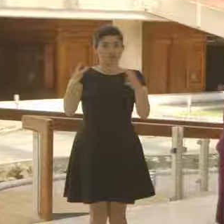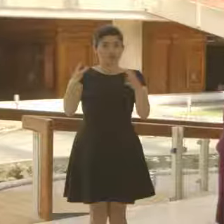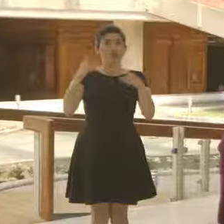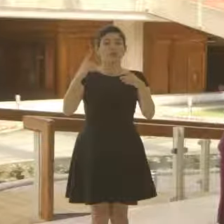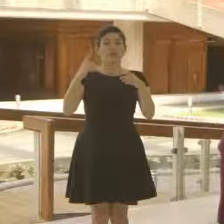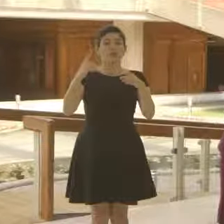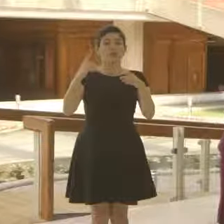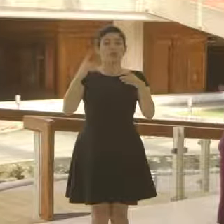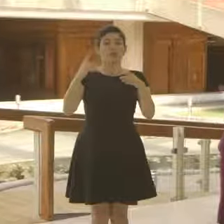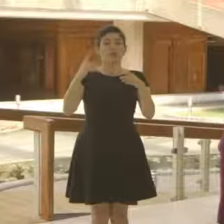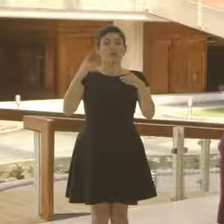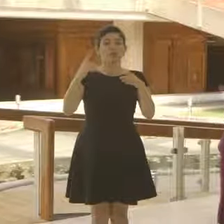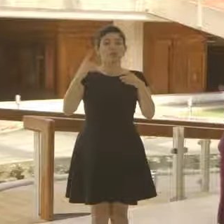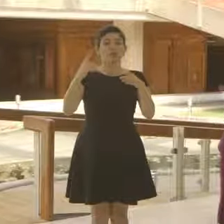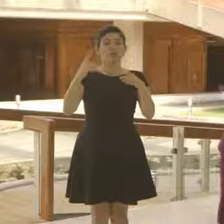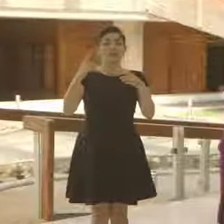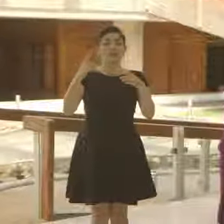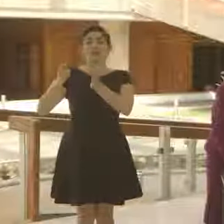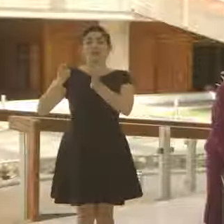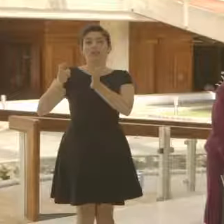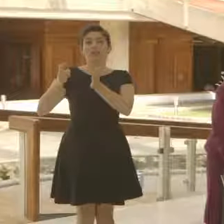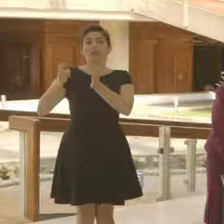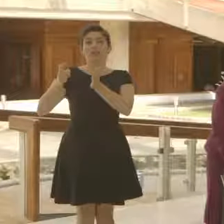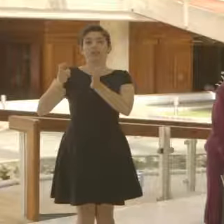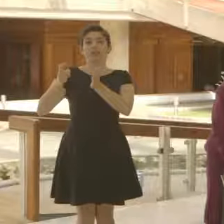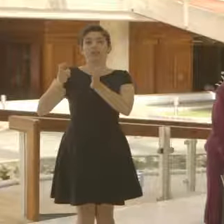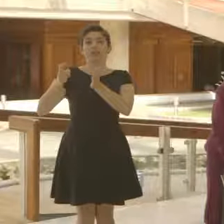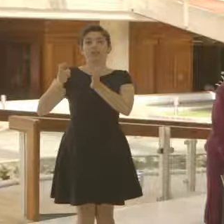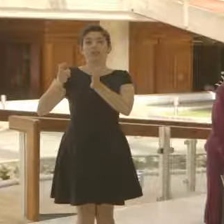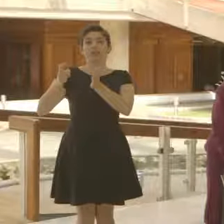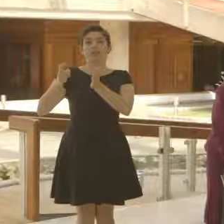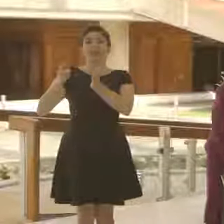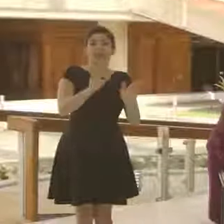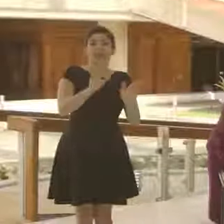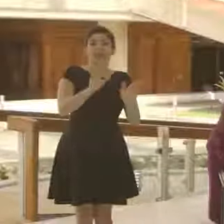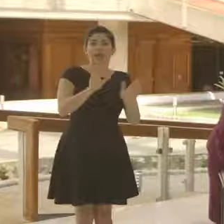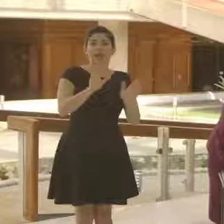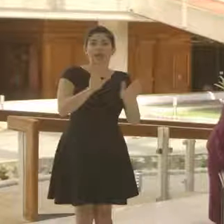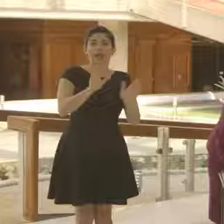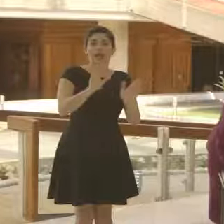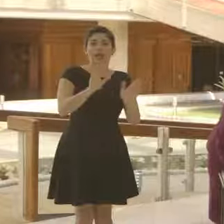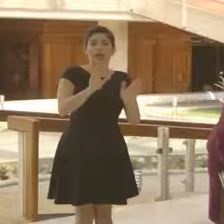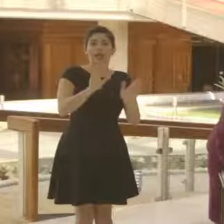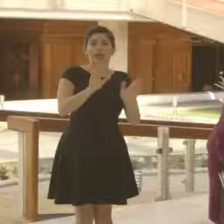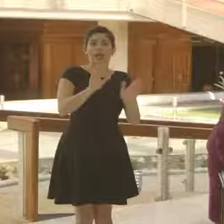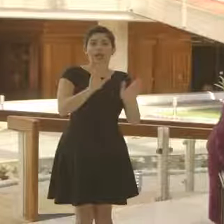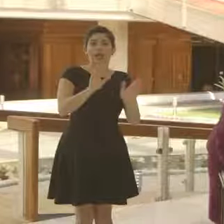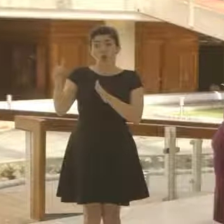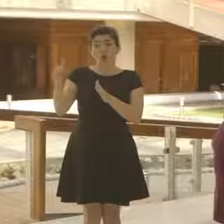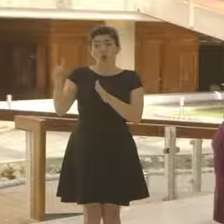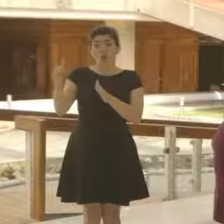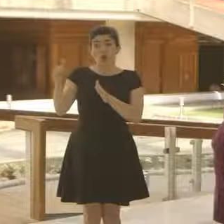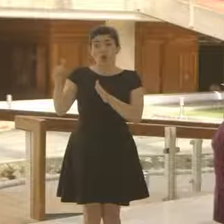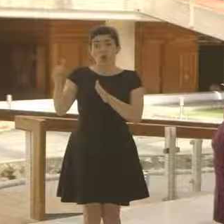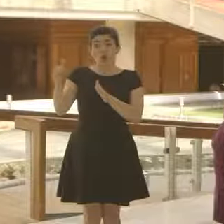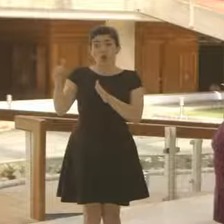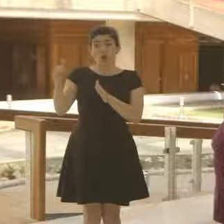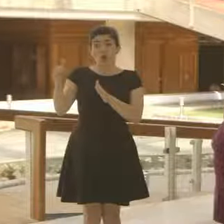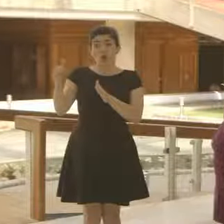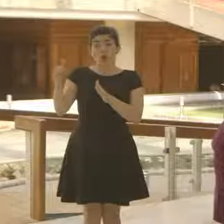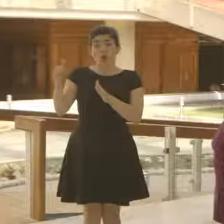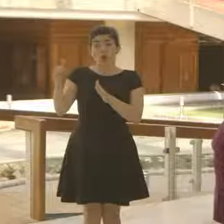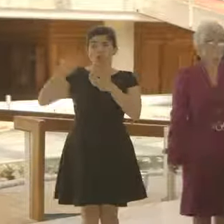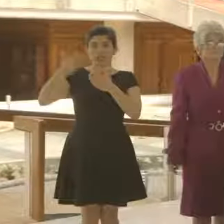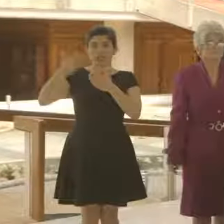del servicio de la deuda, pensiones y gastos de capital. El resto se mantendrá con el mismo monto nominal del que